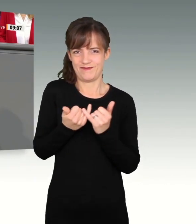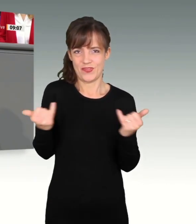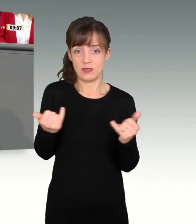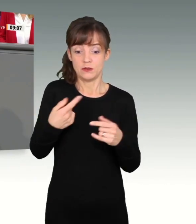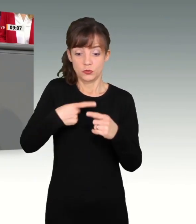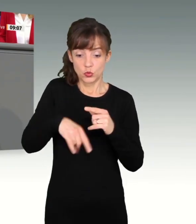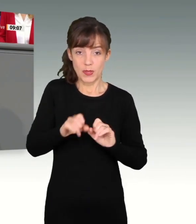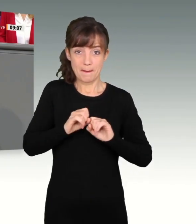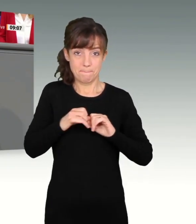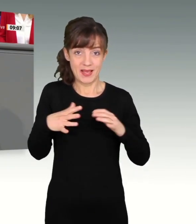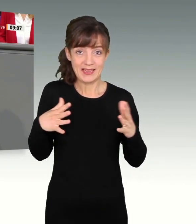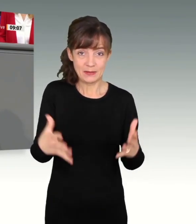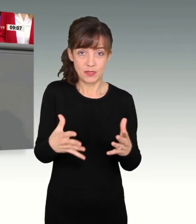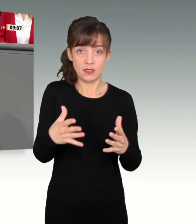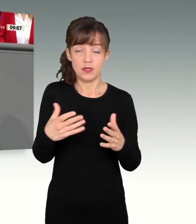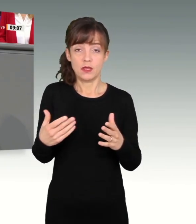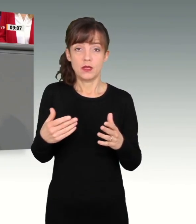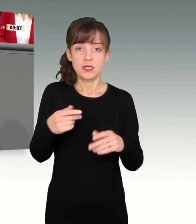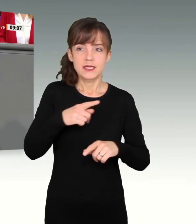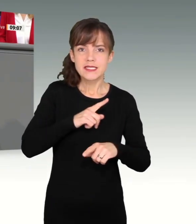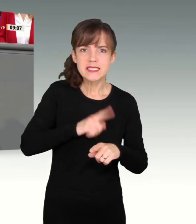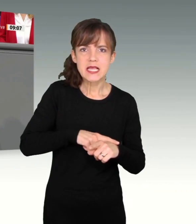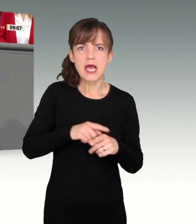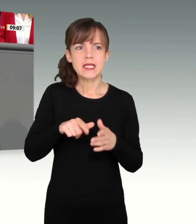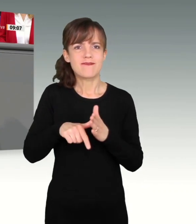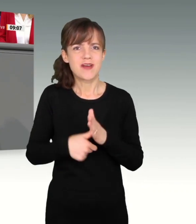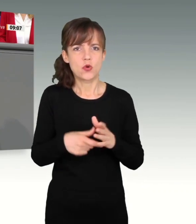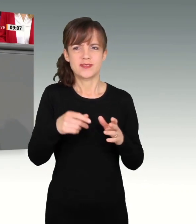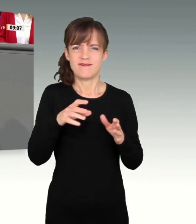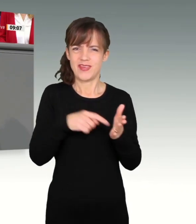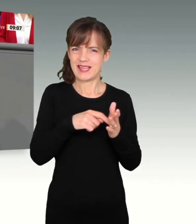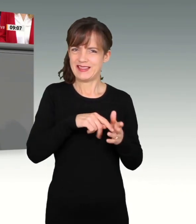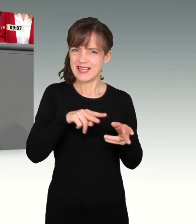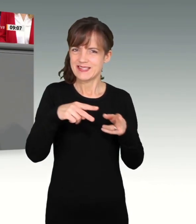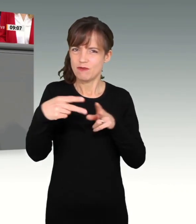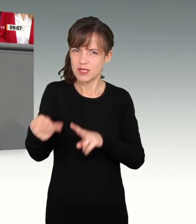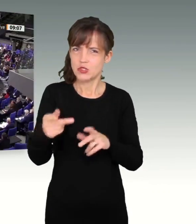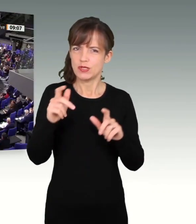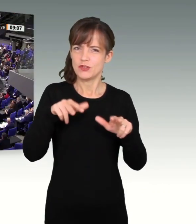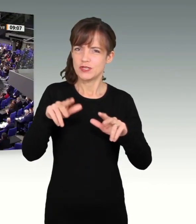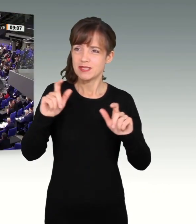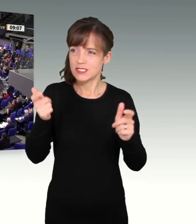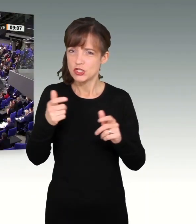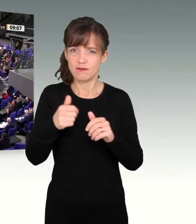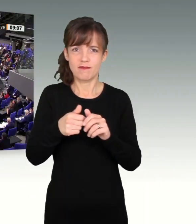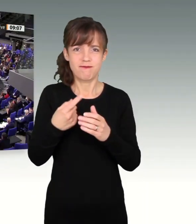Pandemie nicht auch noch Zeit bei der Transformation von Wirtschaft und Gesellschaft verlieren.